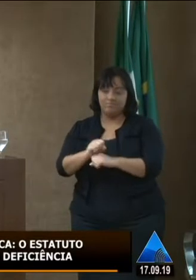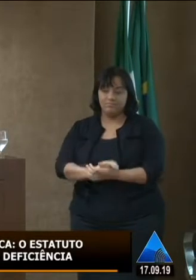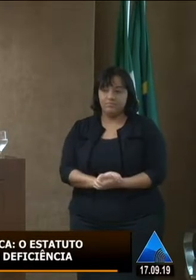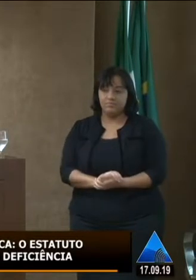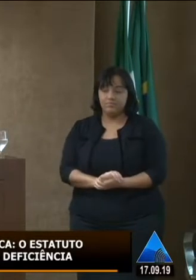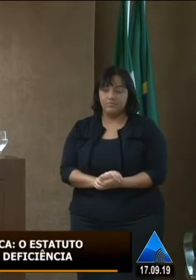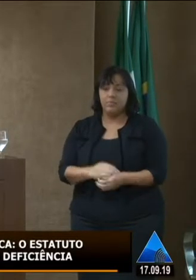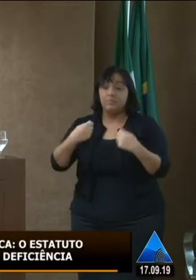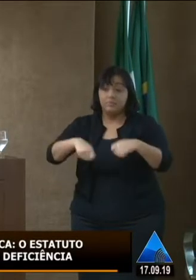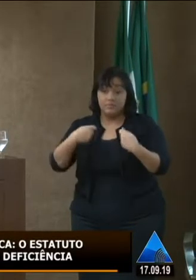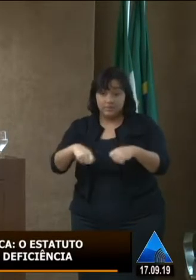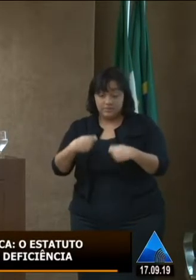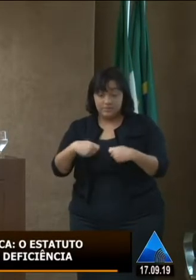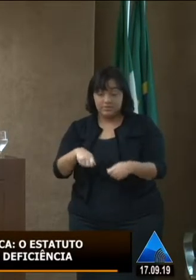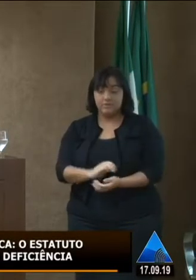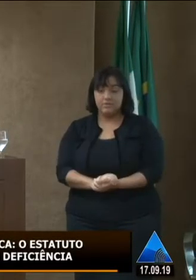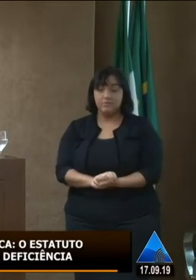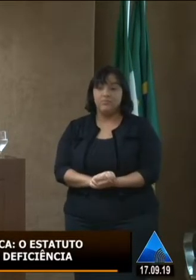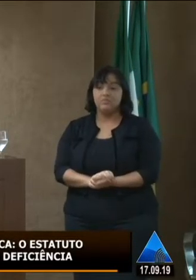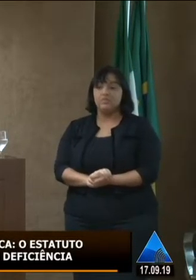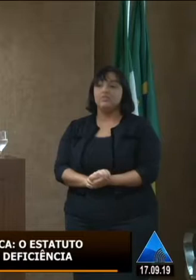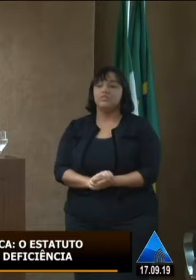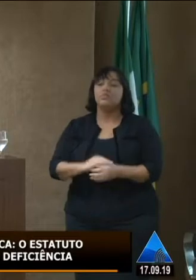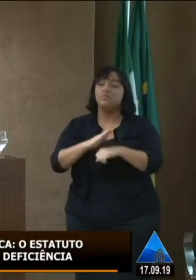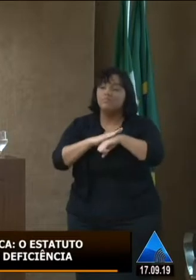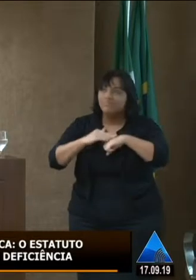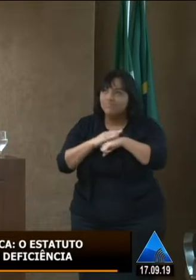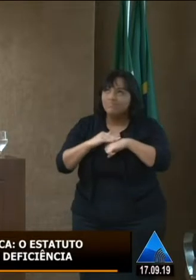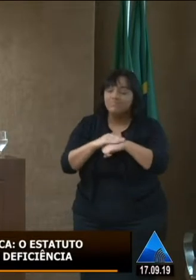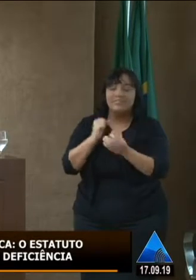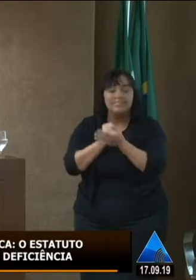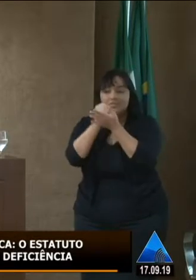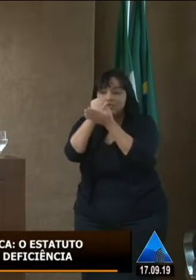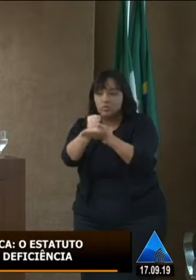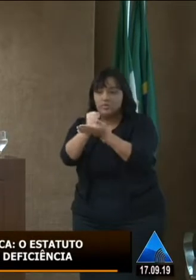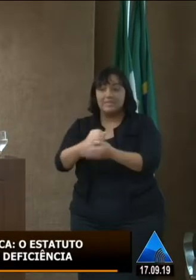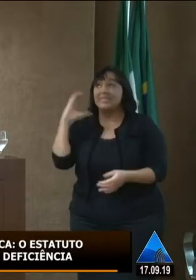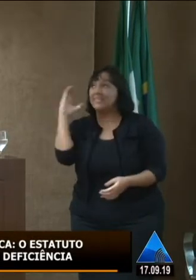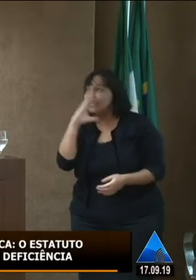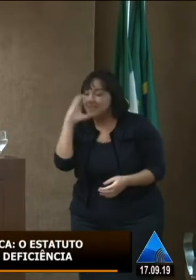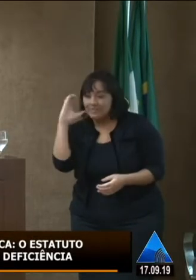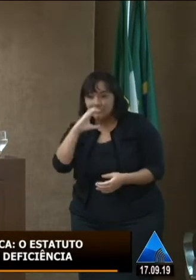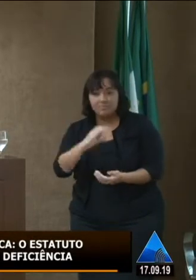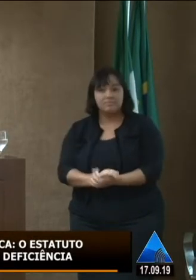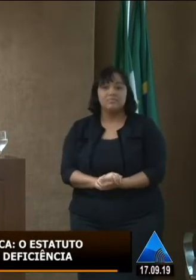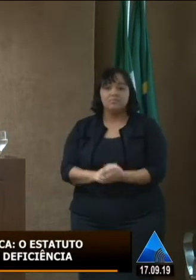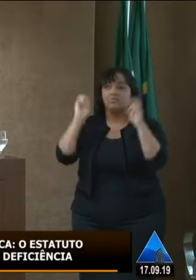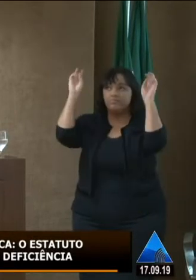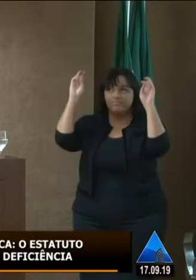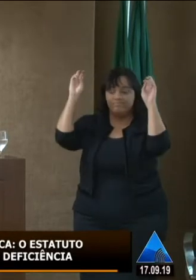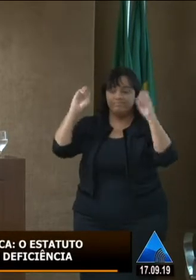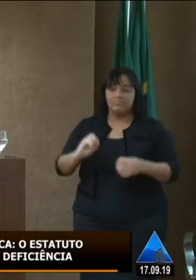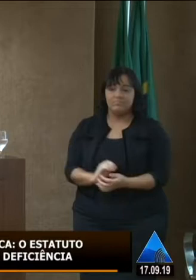Então, precisamos realmente cuidar e de forma urgente desse assunto.